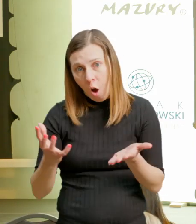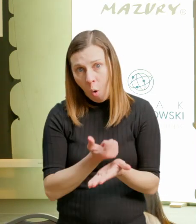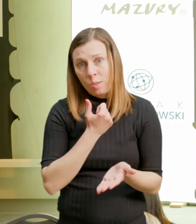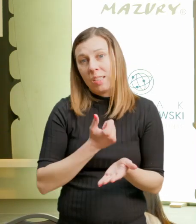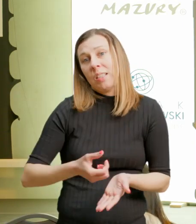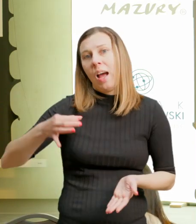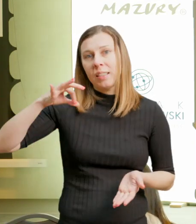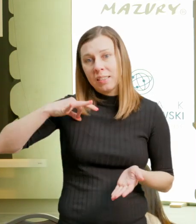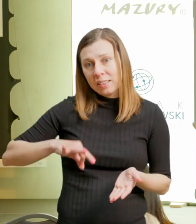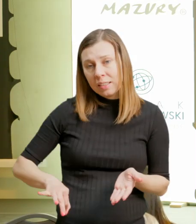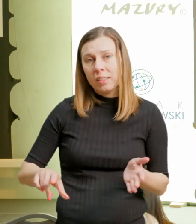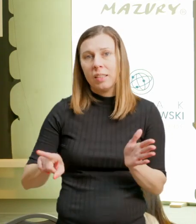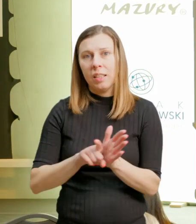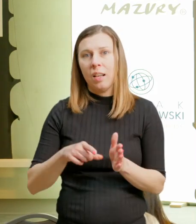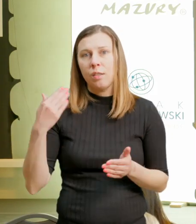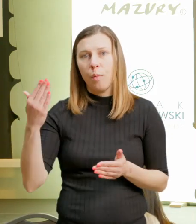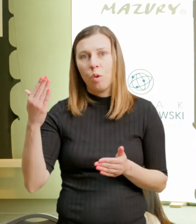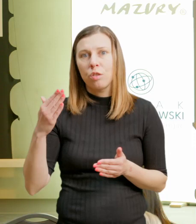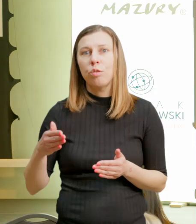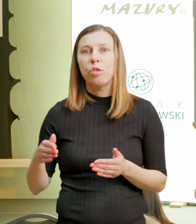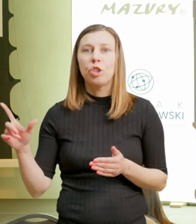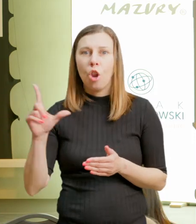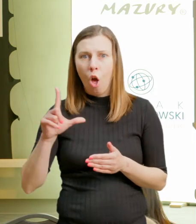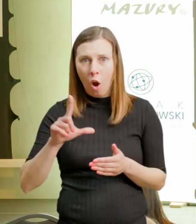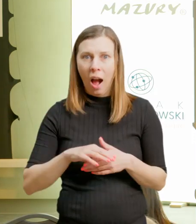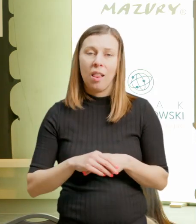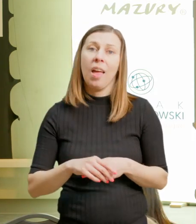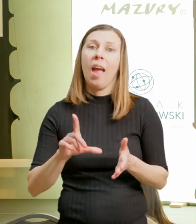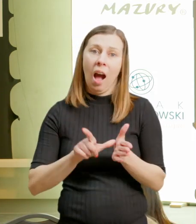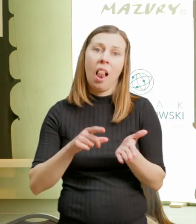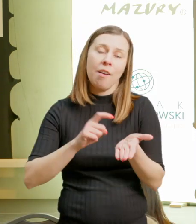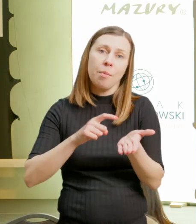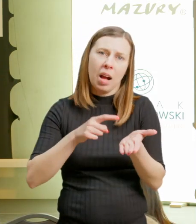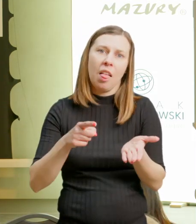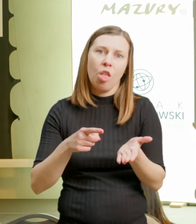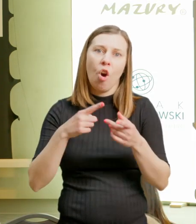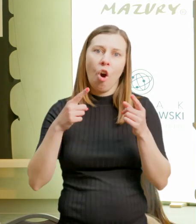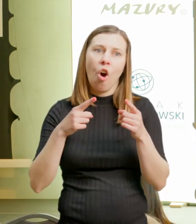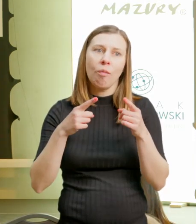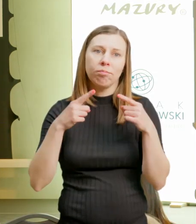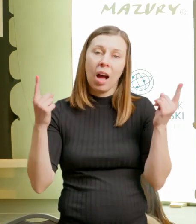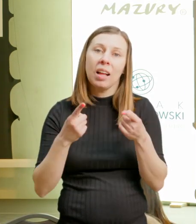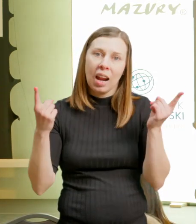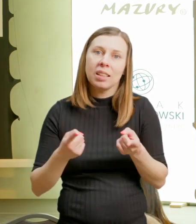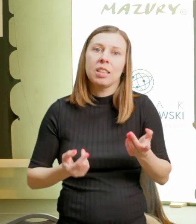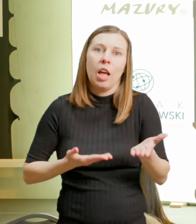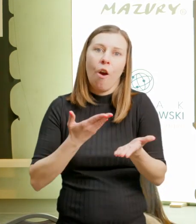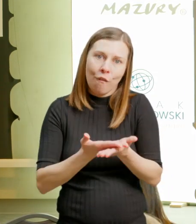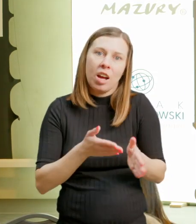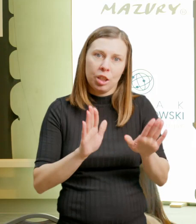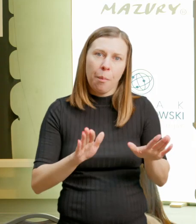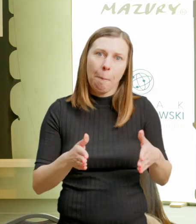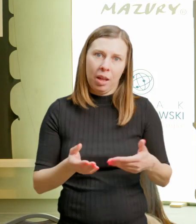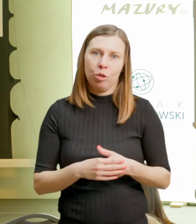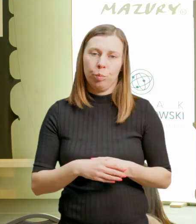Wymaga również to atrakcyjnej oferty pobytu, no jak najbardziej, jak wszystko wymaga atrakcyjnej oferty, żeby skusić i